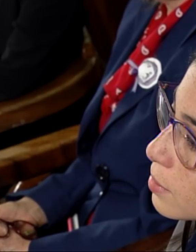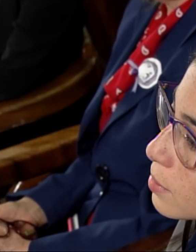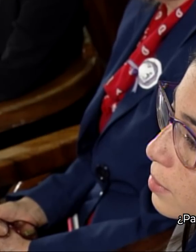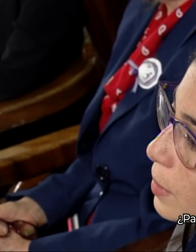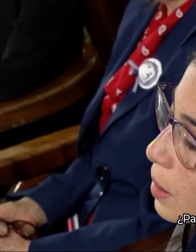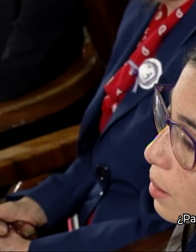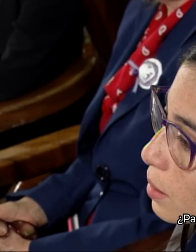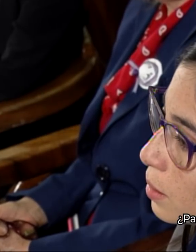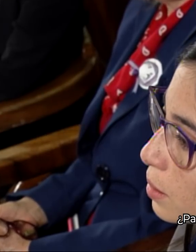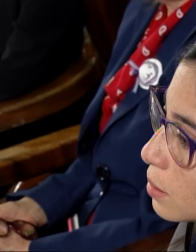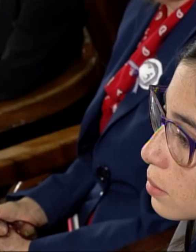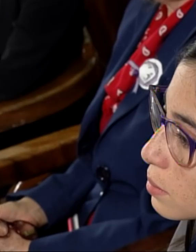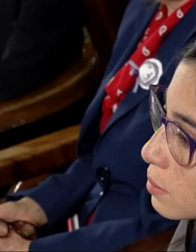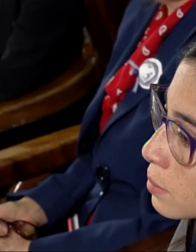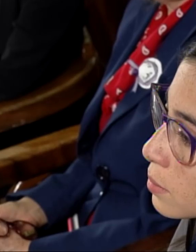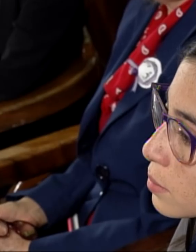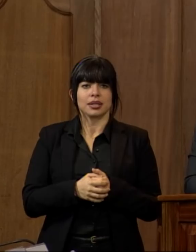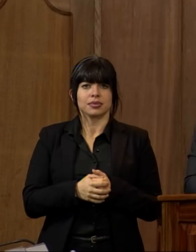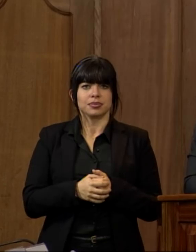¿Para qué?